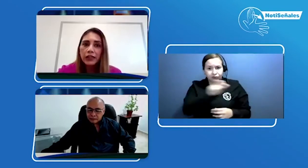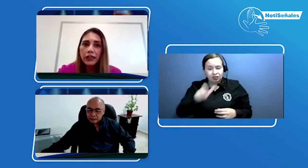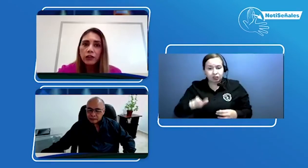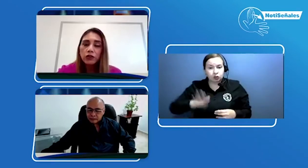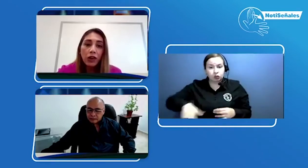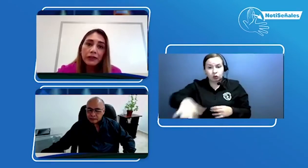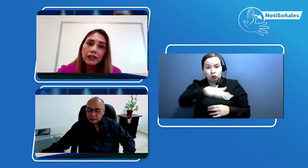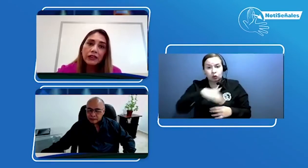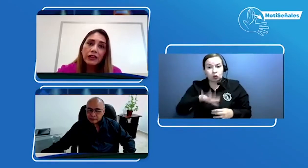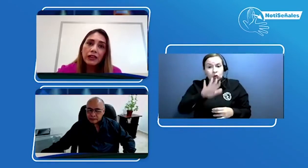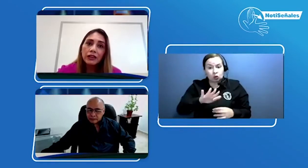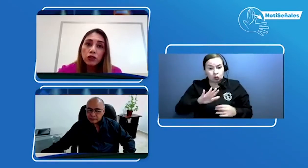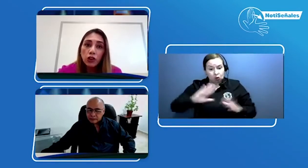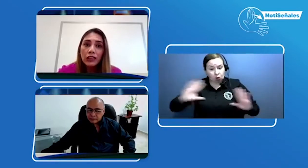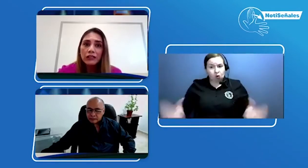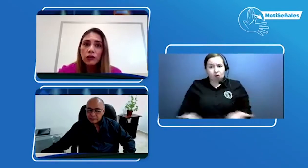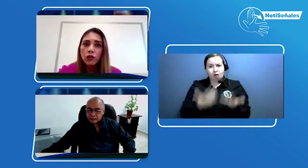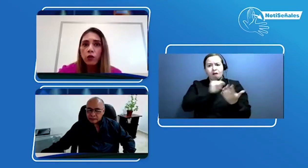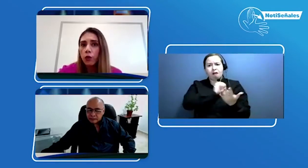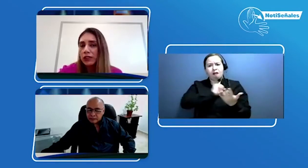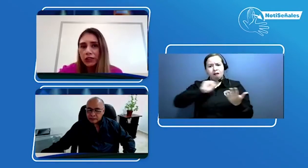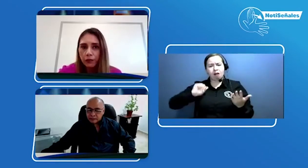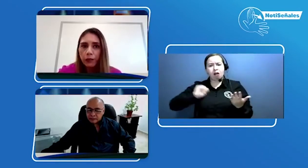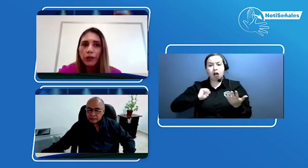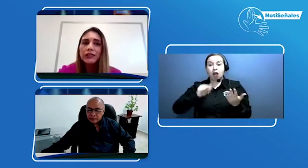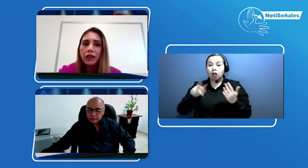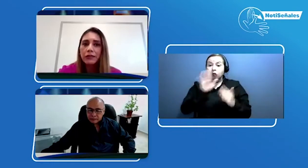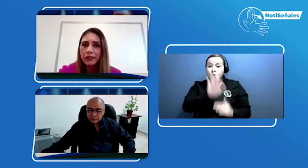no solamente sordas, sino con cualquier tipo de discapacidad.